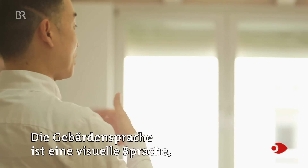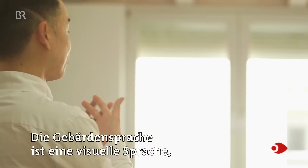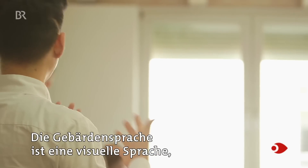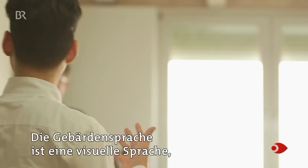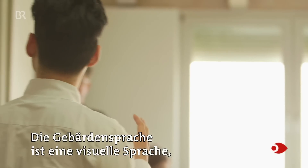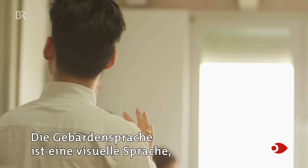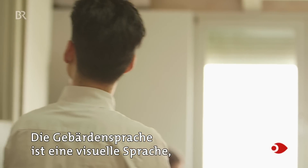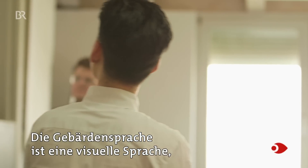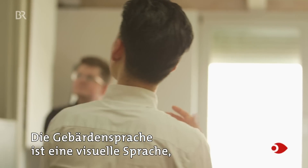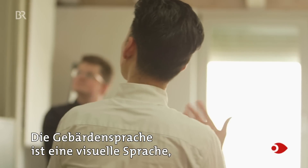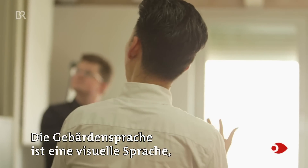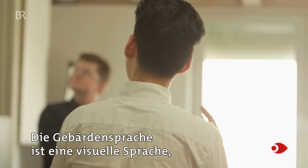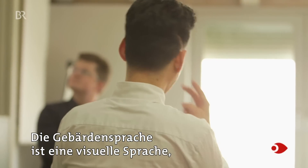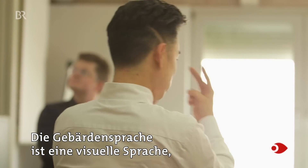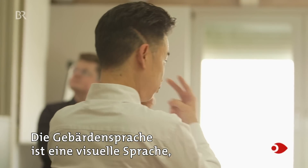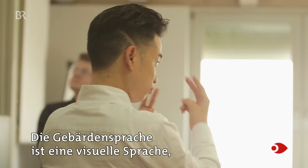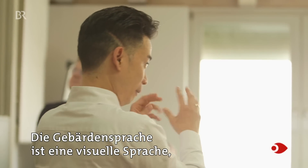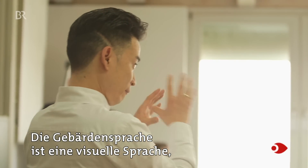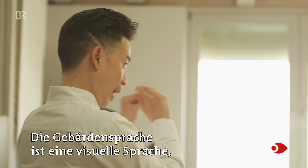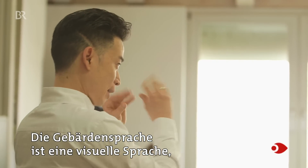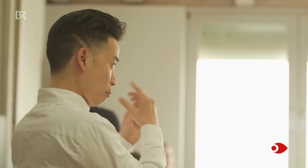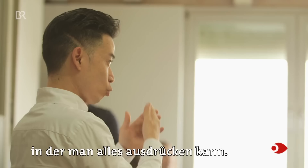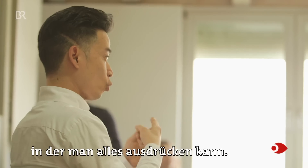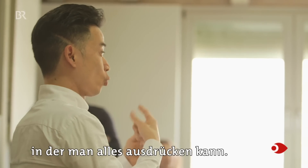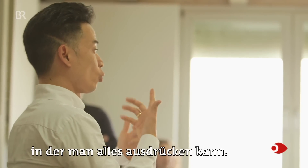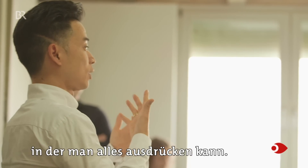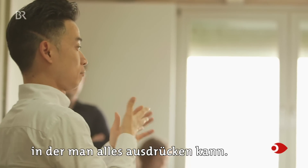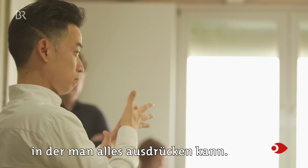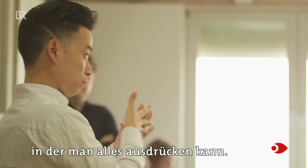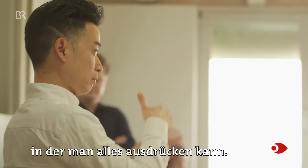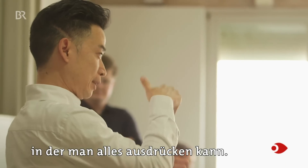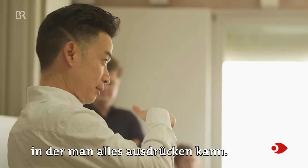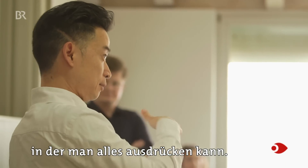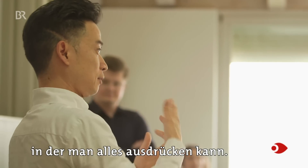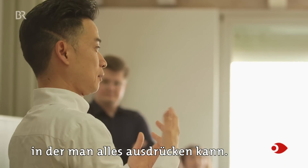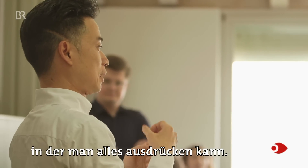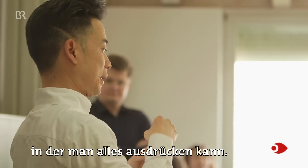Die Gebärdensprache ist eine visuelle Sprache, in der man alles ausdrücken kann.